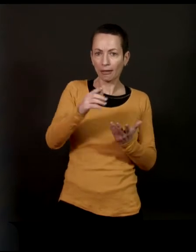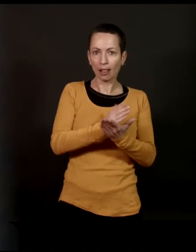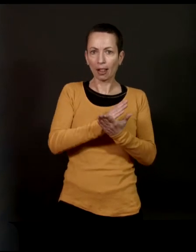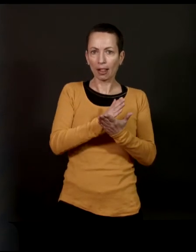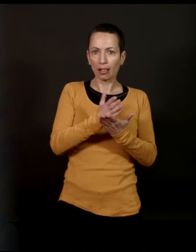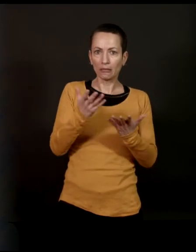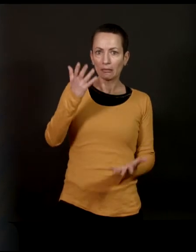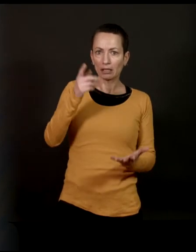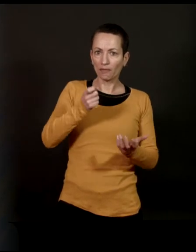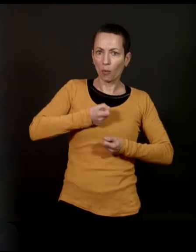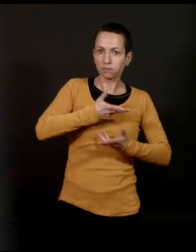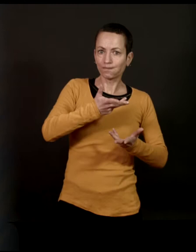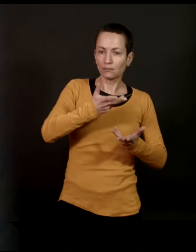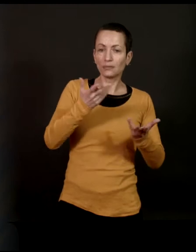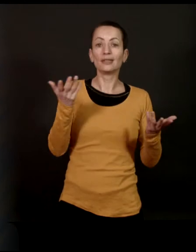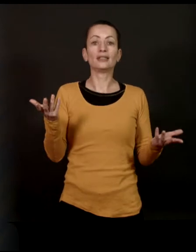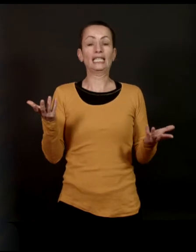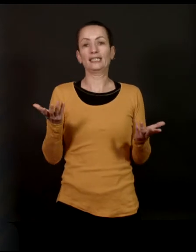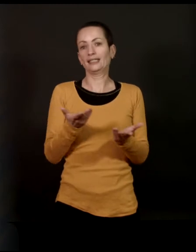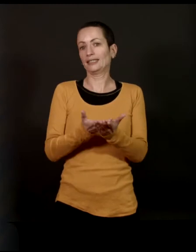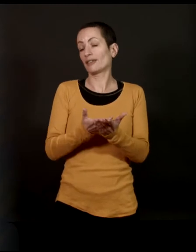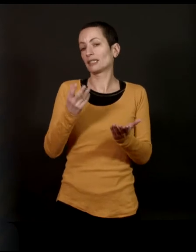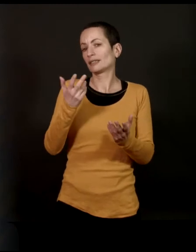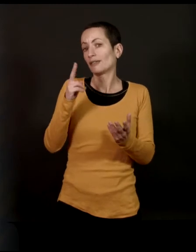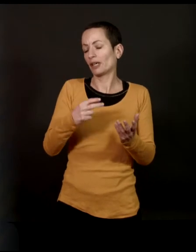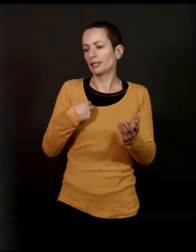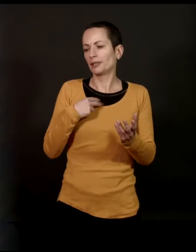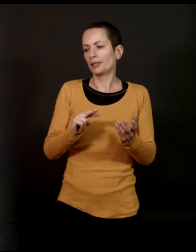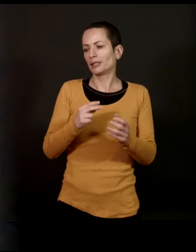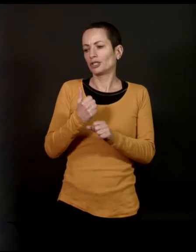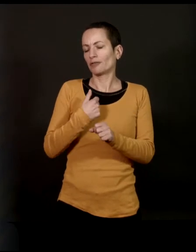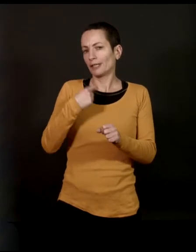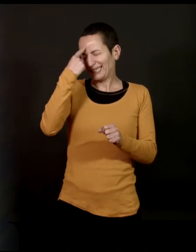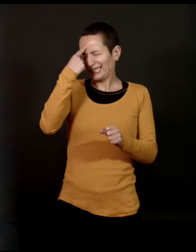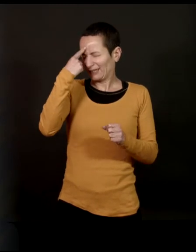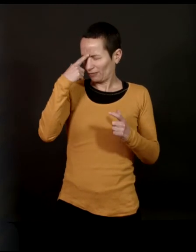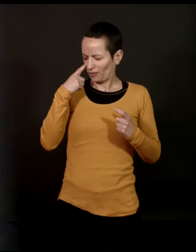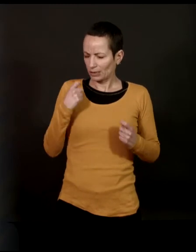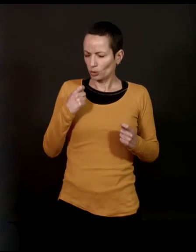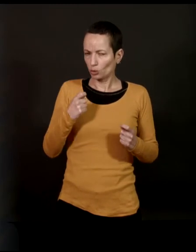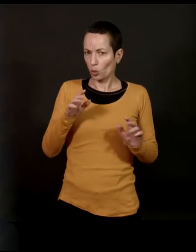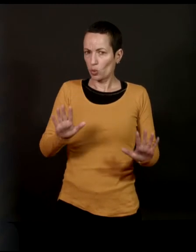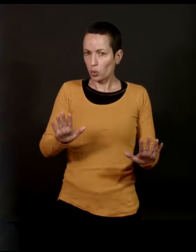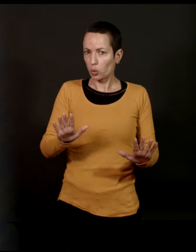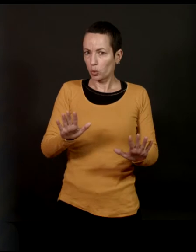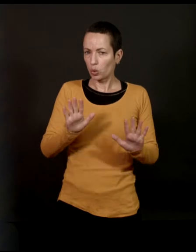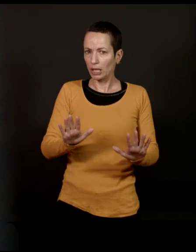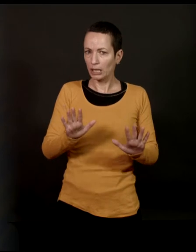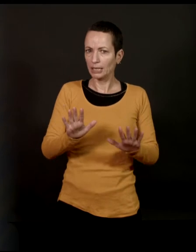On en parlait. Et donc, c'est vrai qu'à chaque fois, je me dis qu faut faire très attention. J'y vais de plus en plus,